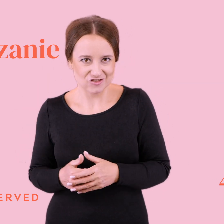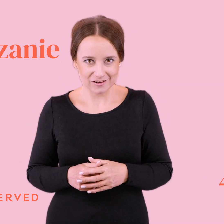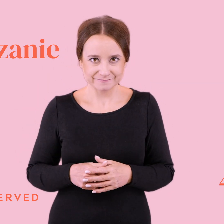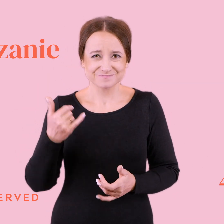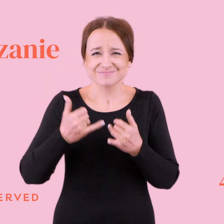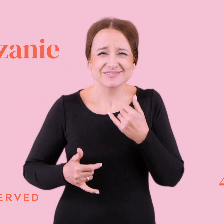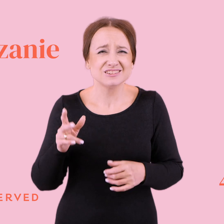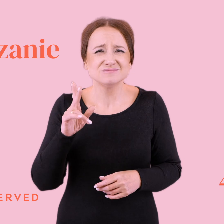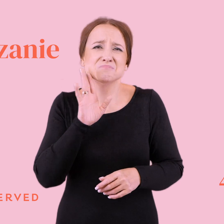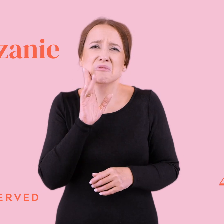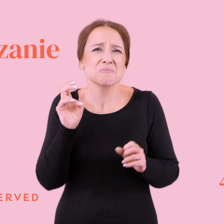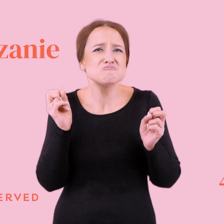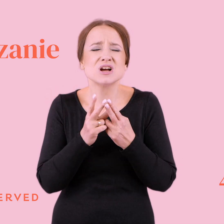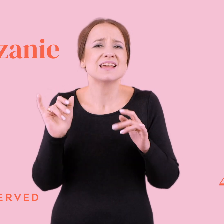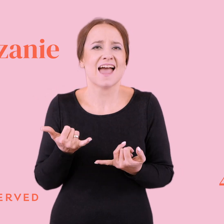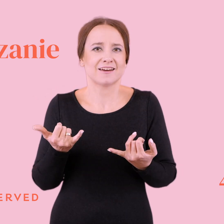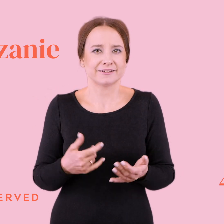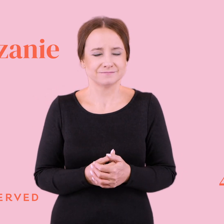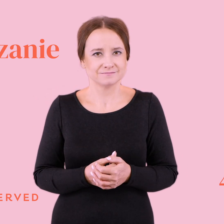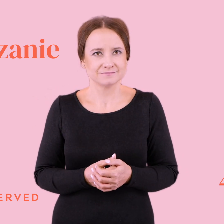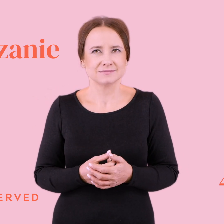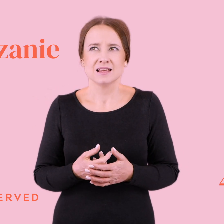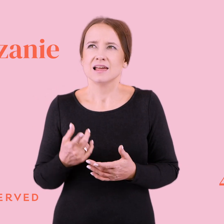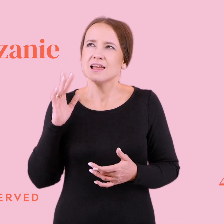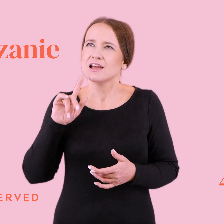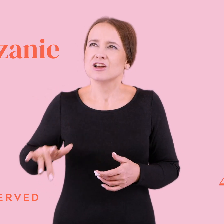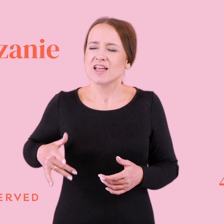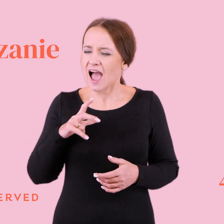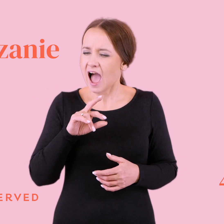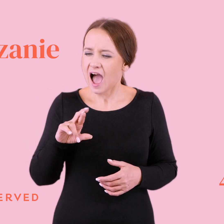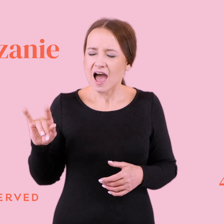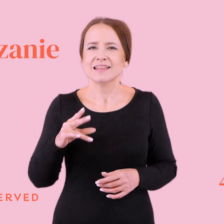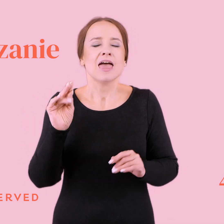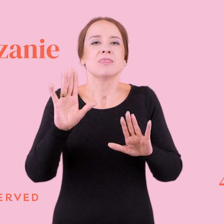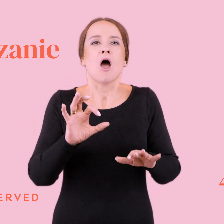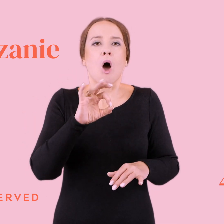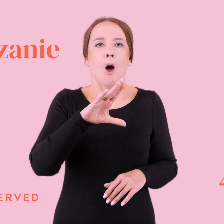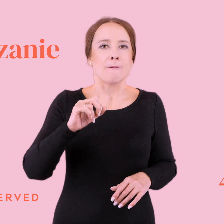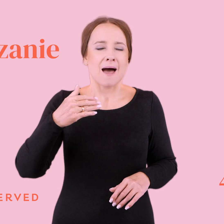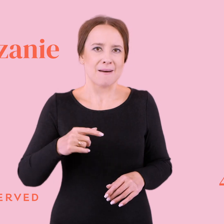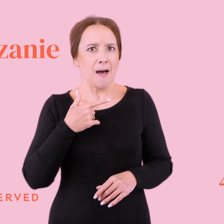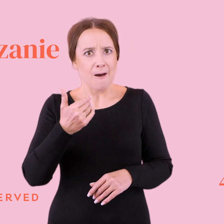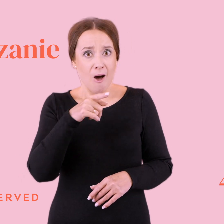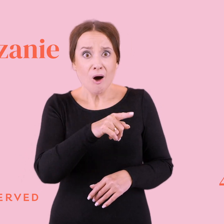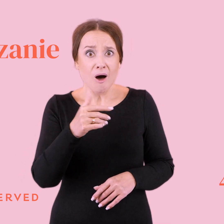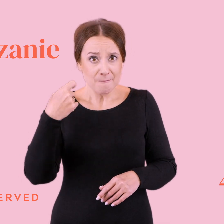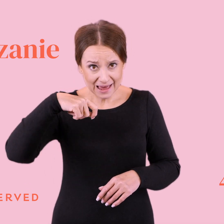ktoś, wiecie, to jest tak jak z tym księciem, nie z księciem Harrym, z tym Obamą. Przecież on miał czas dla tej,